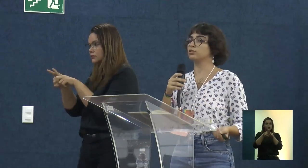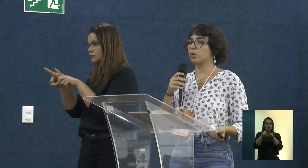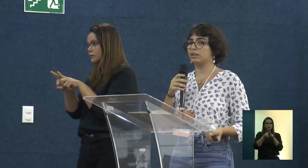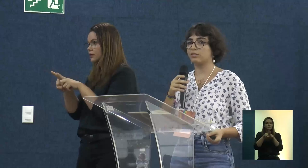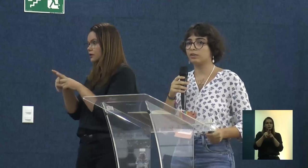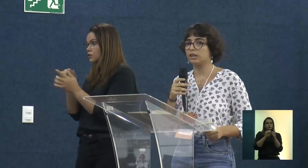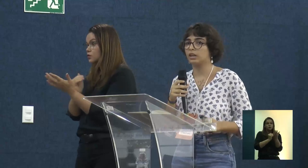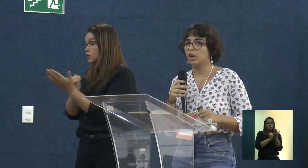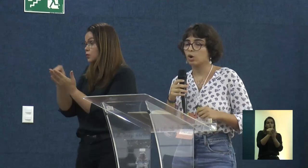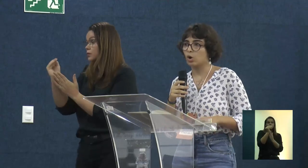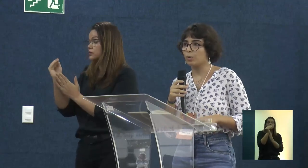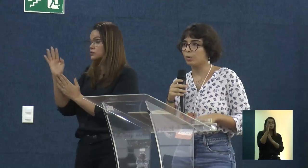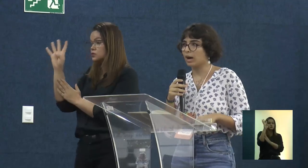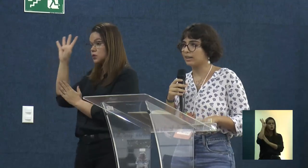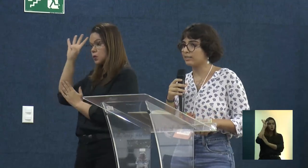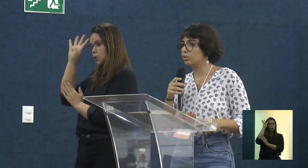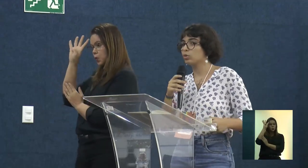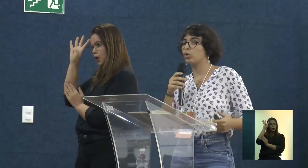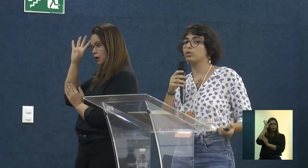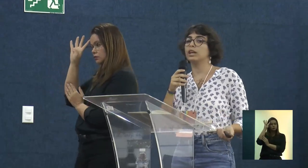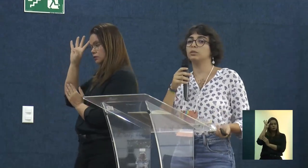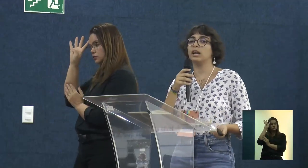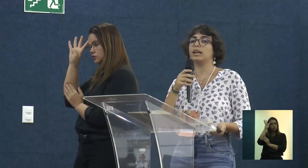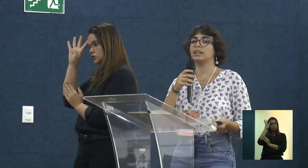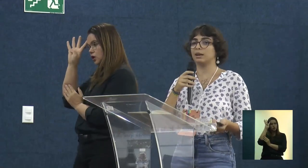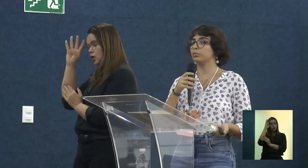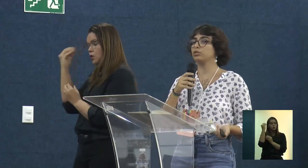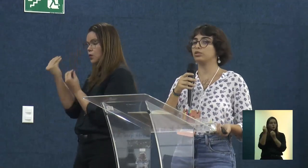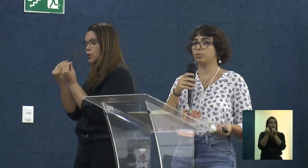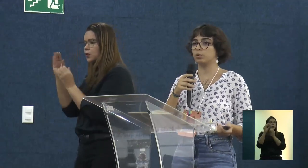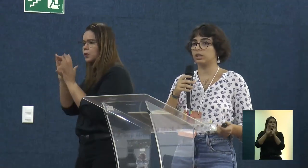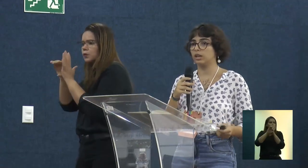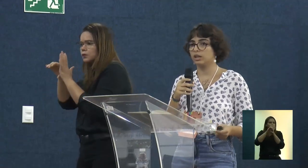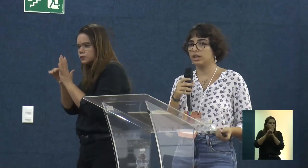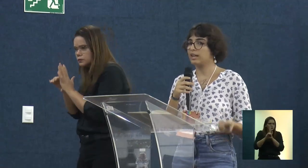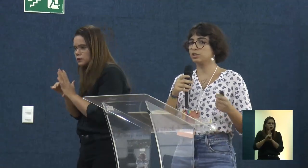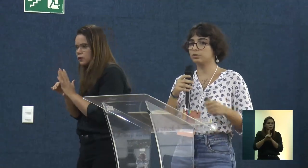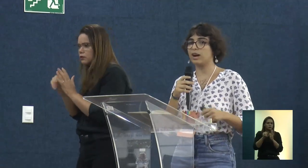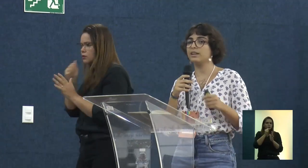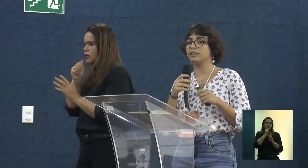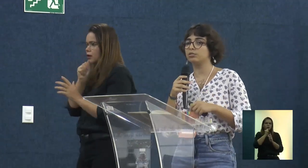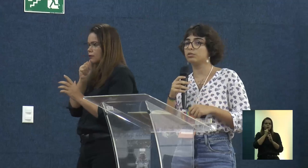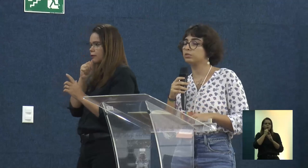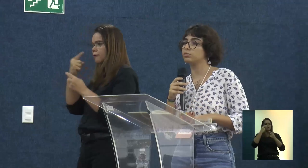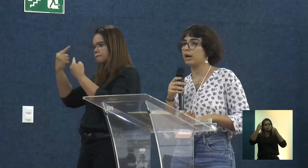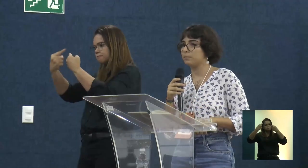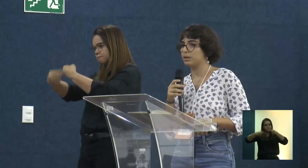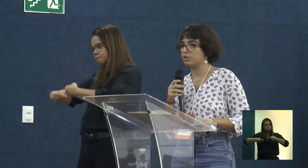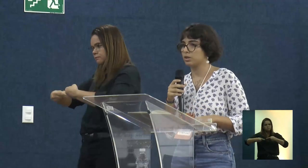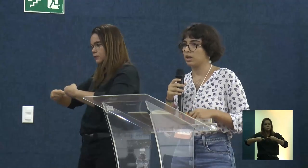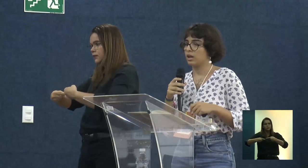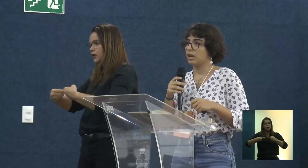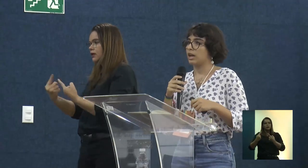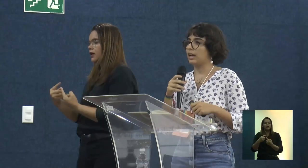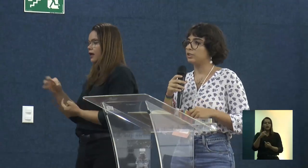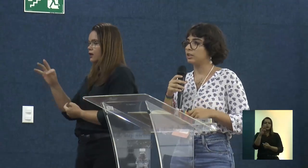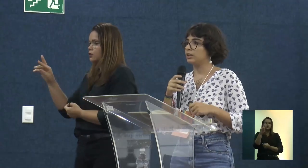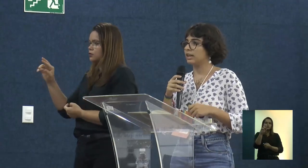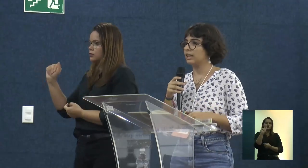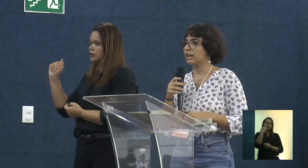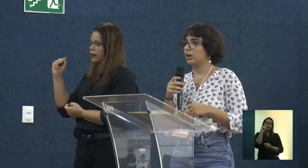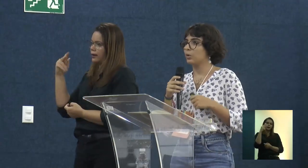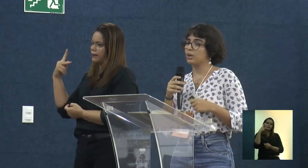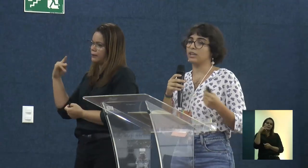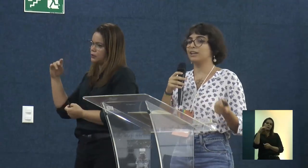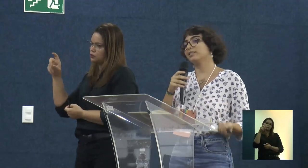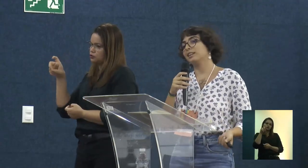o início de quarta-feira, como a questão do conceito ainda está muito em disputa. E aí a gente faz isso dentro do trapiche, de